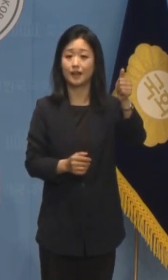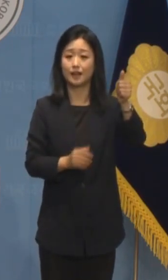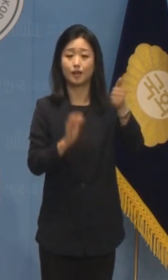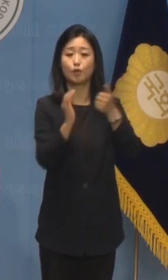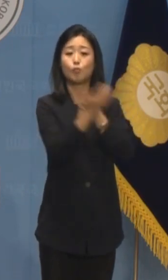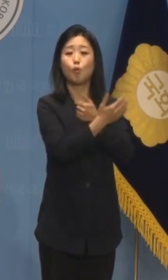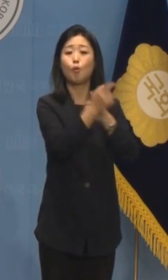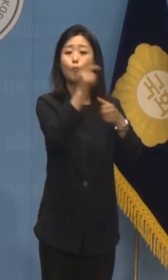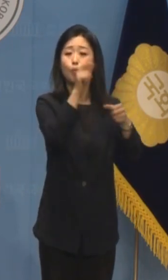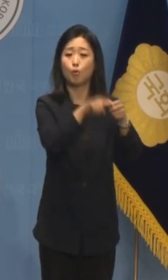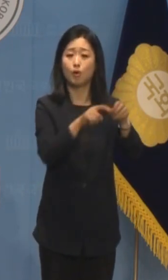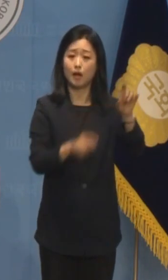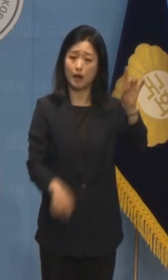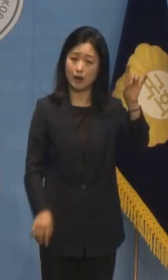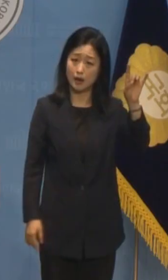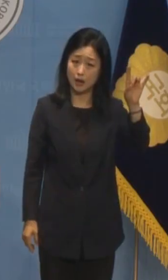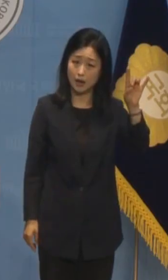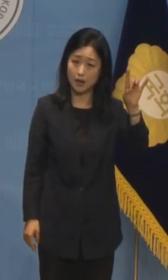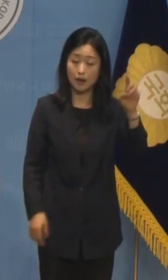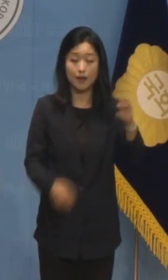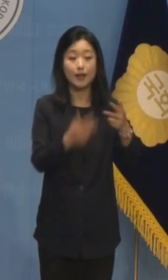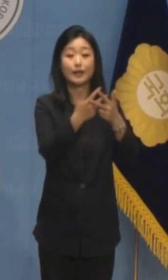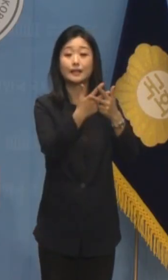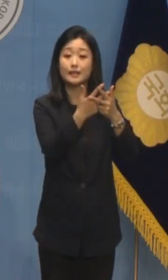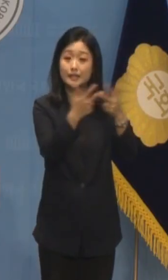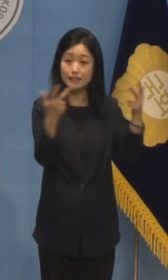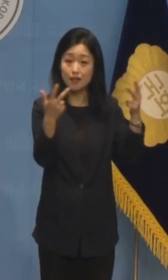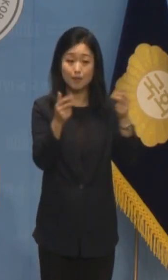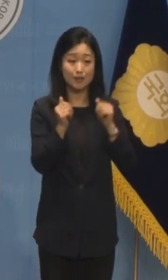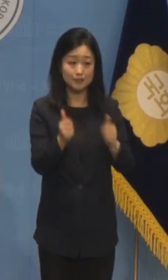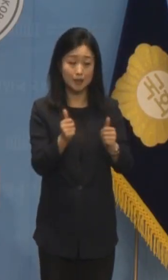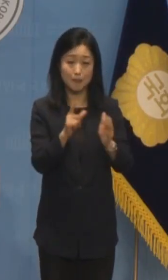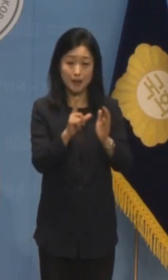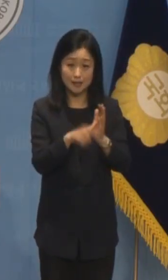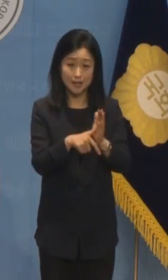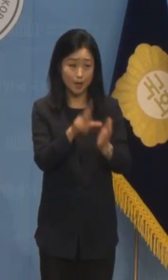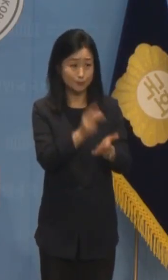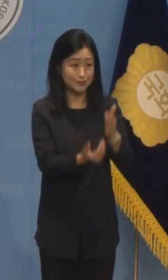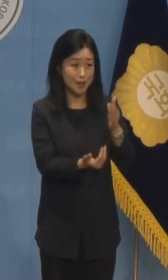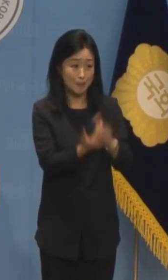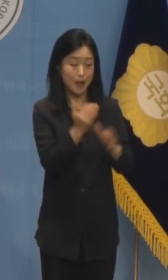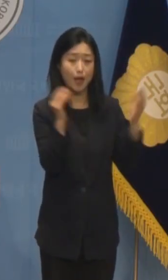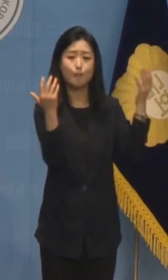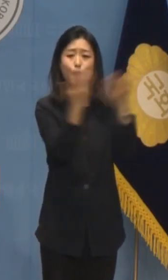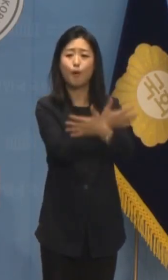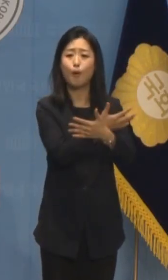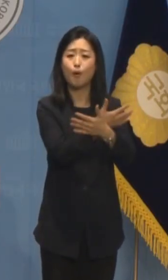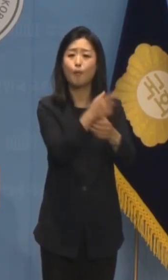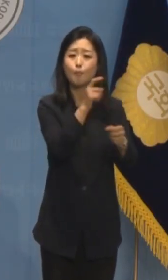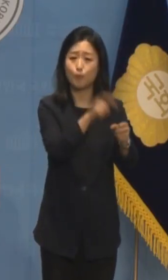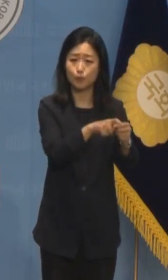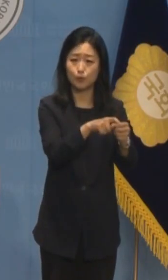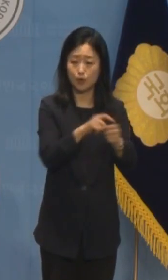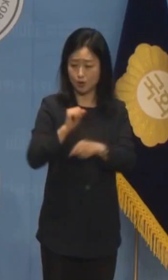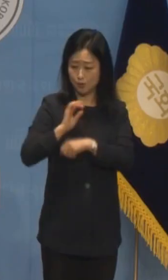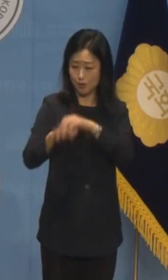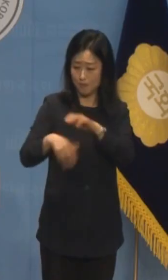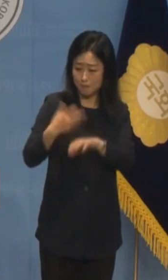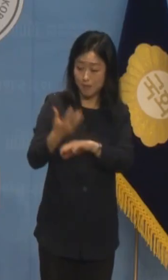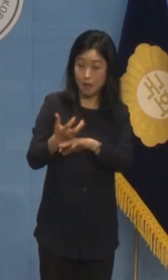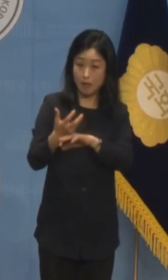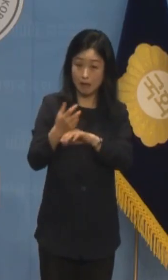사유화하고 있는 이재명 대표 사벌리스크에 대한 반발과 계엄령 괴담에만